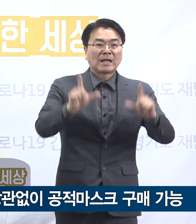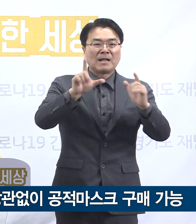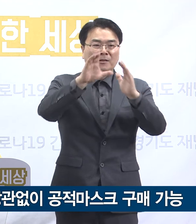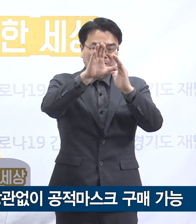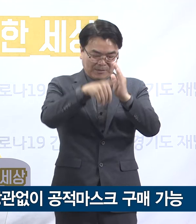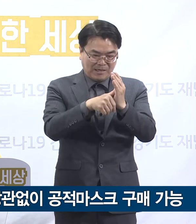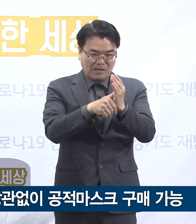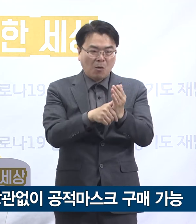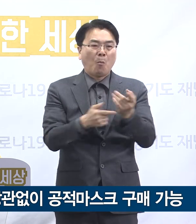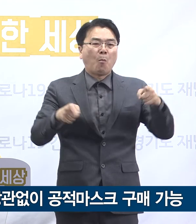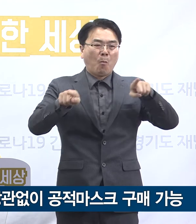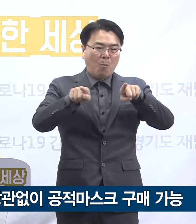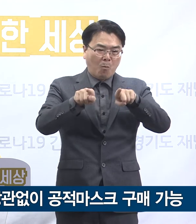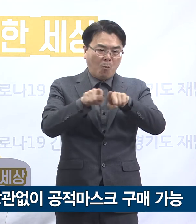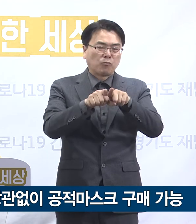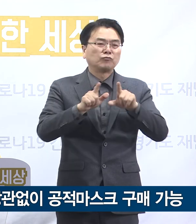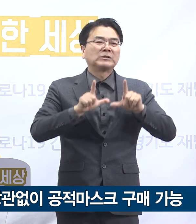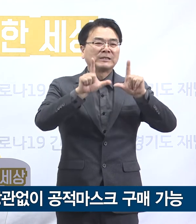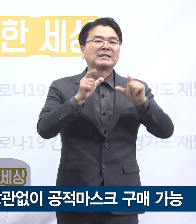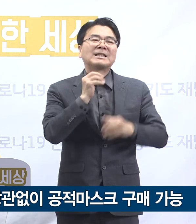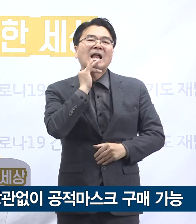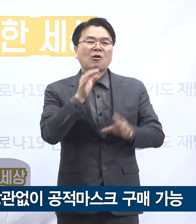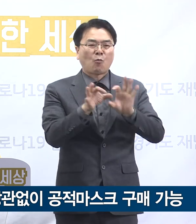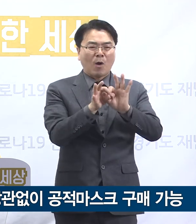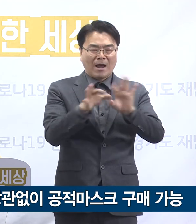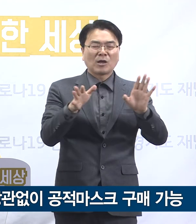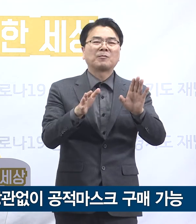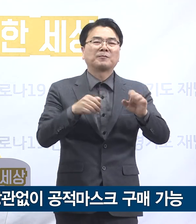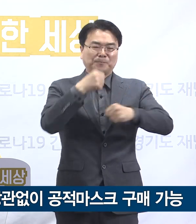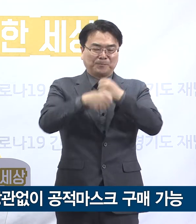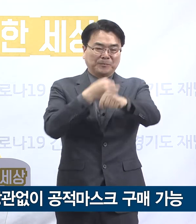공적 마스크를 구매할 수 있으니 참고하여 주시기 바랍니다.